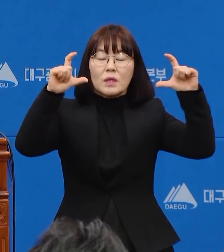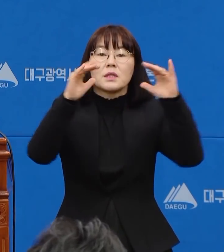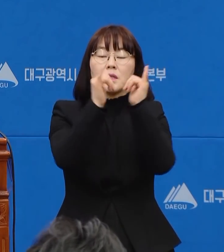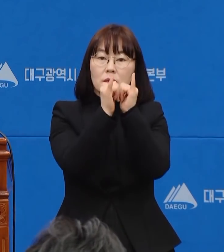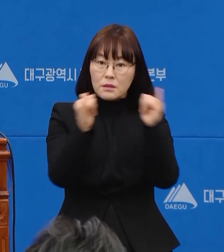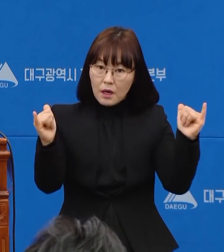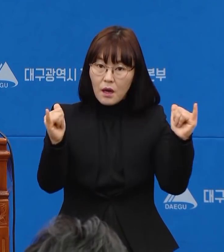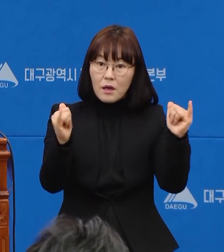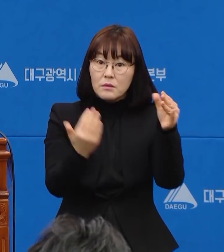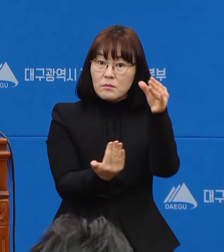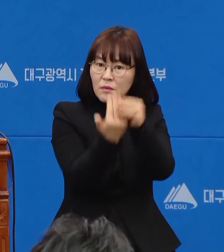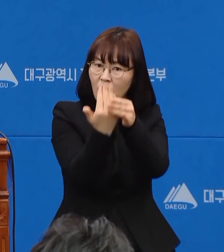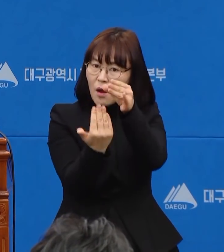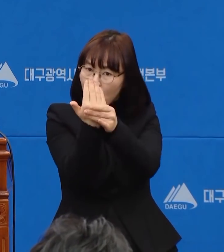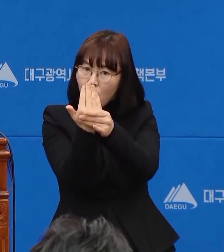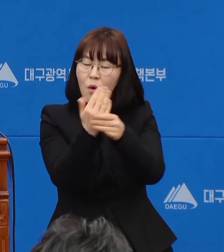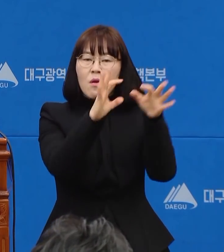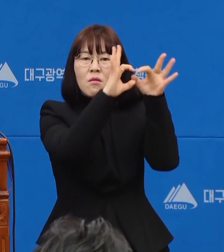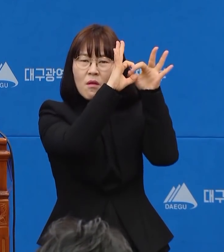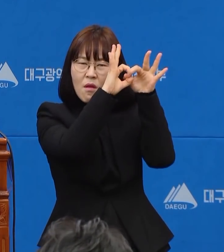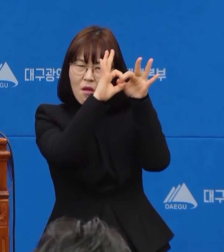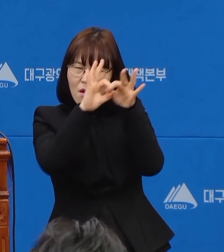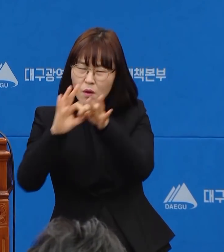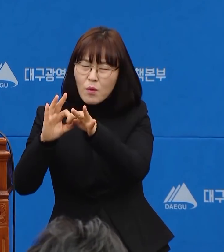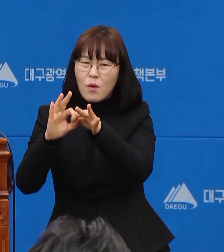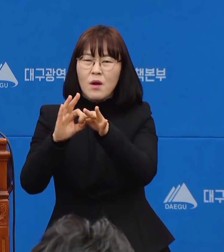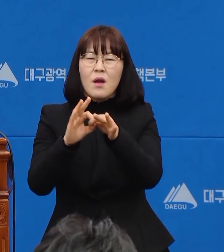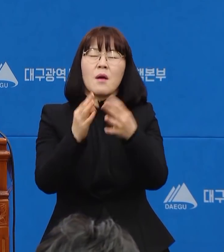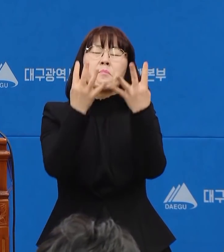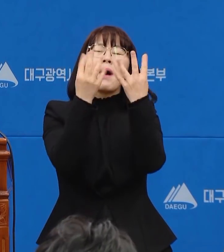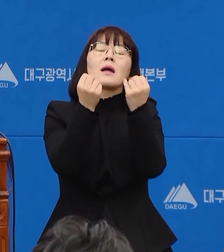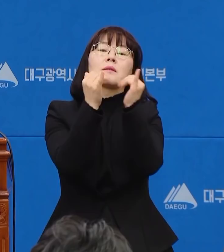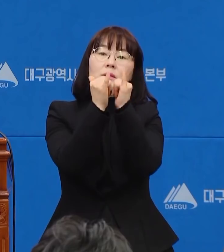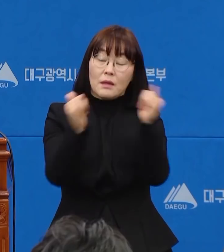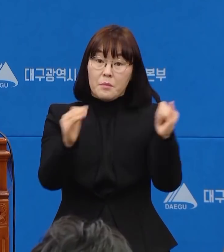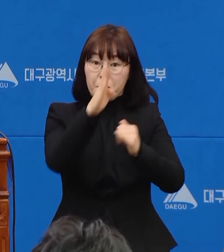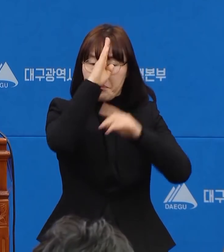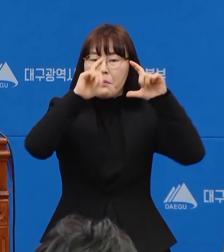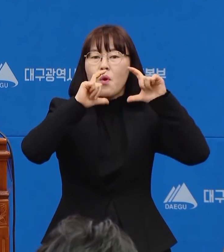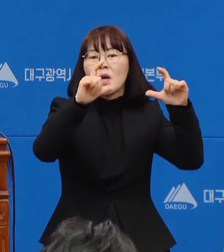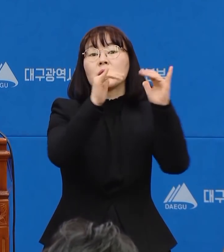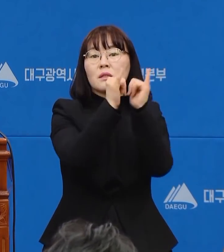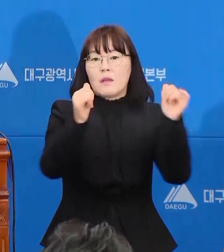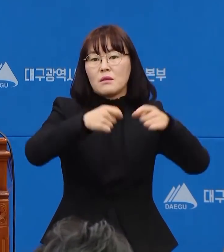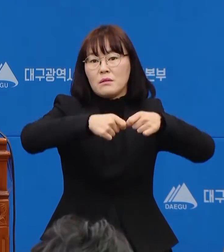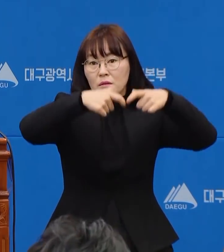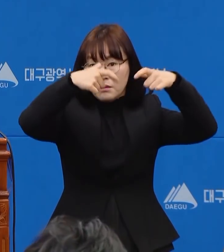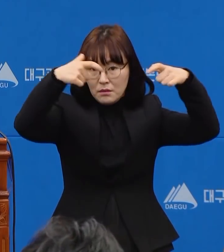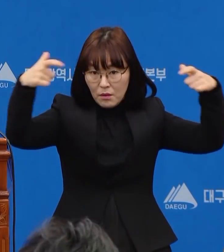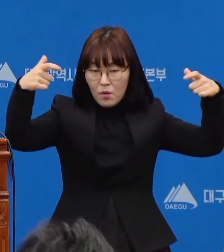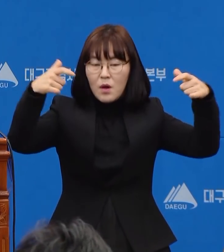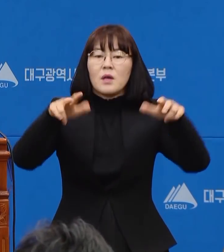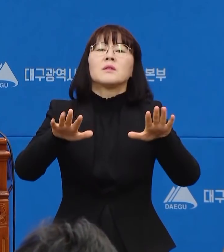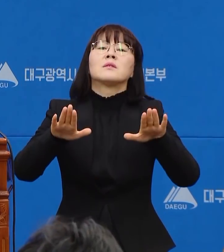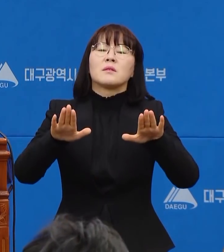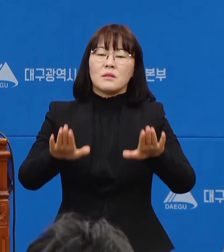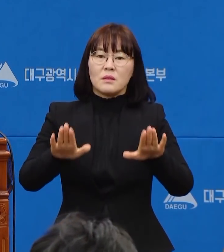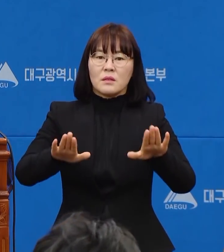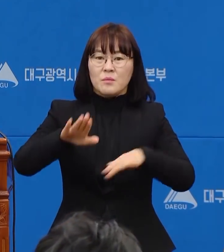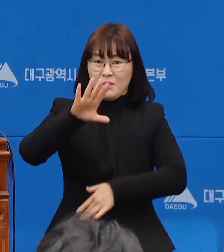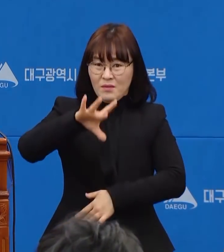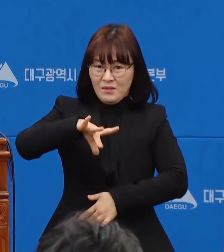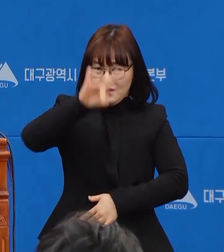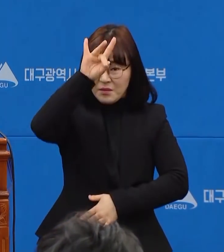연일 수백 명의 확진자가 쏟아져 나오는 등 지금까지 한 번도 경험해보지